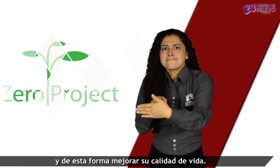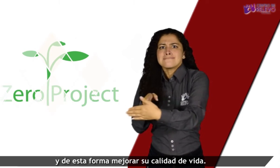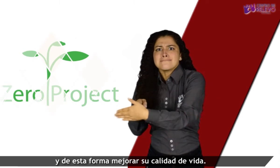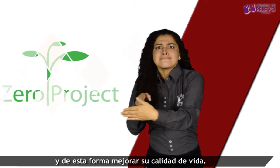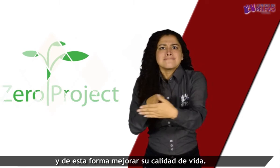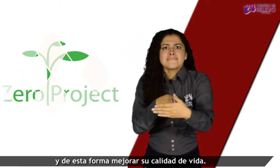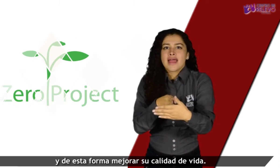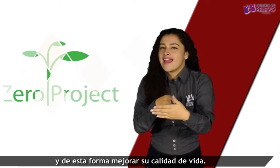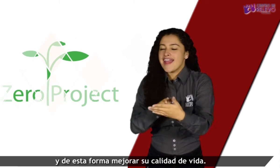calidad de vida.